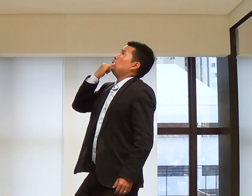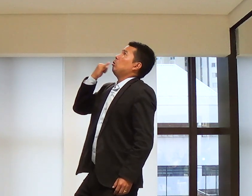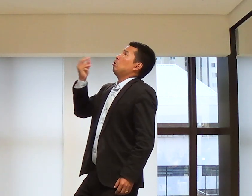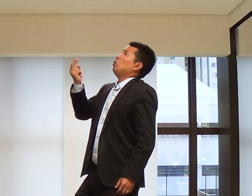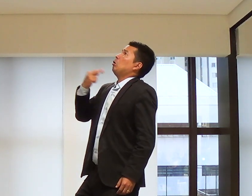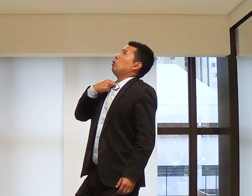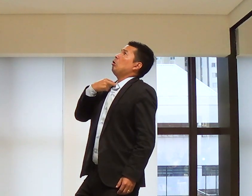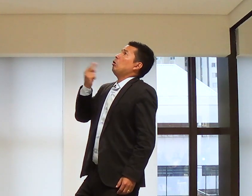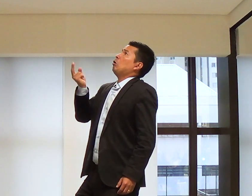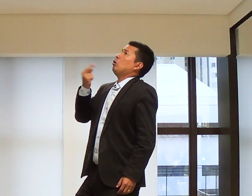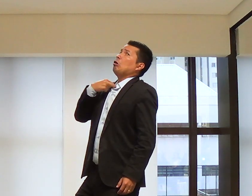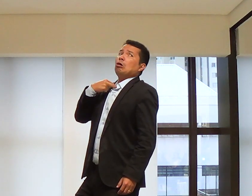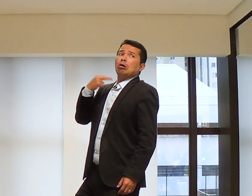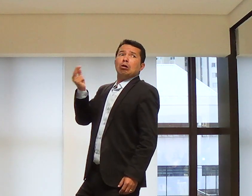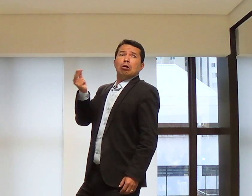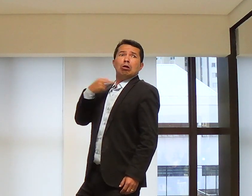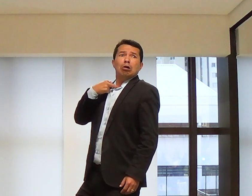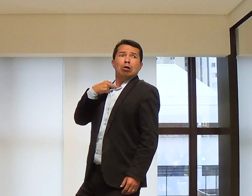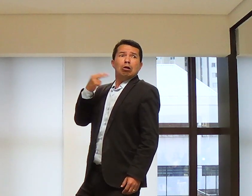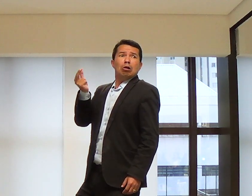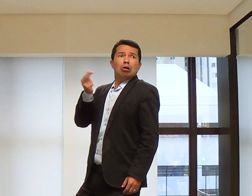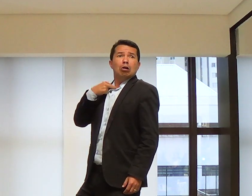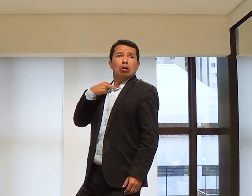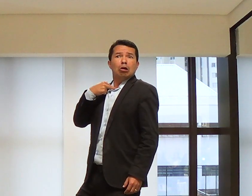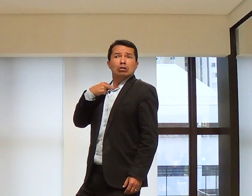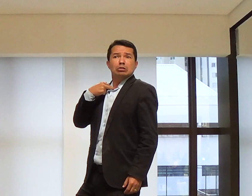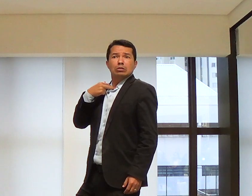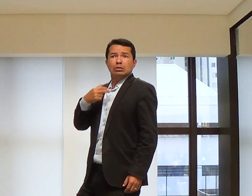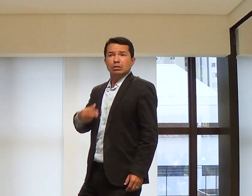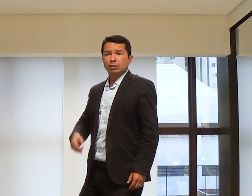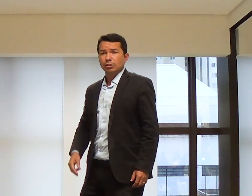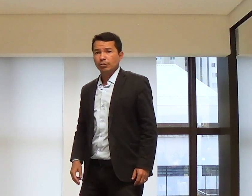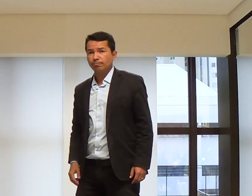E a gente dá desculpas. Não posso, não posso, não posso.